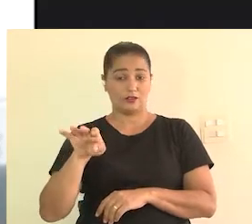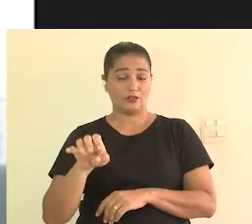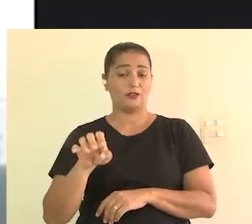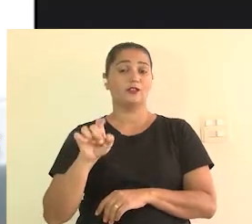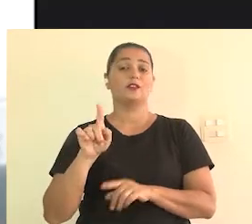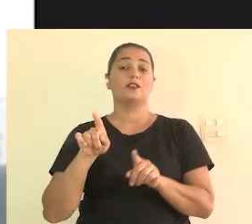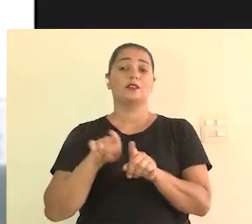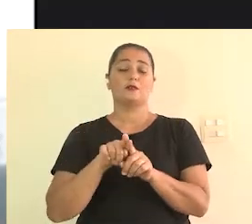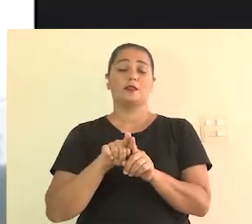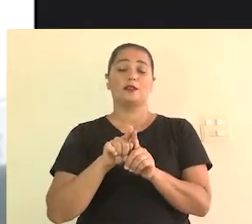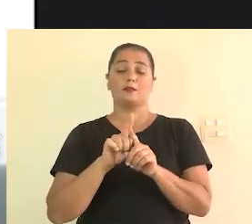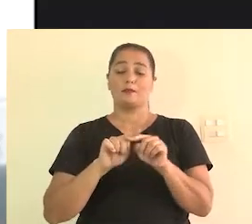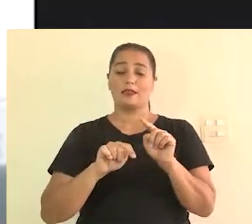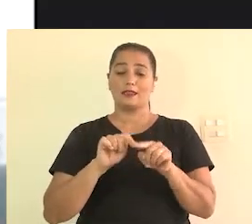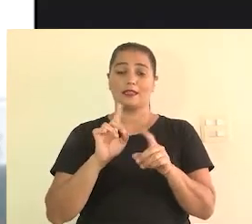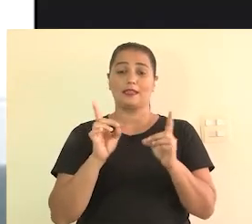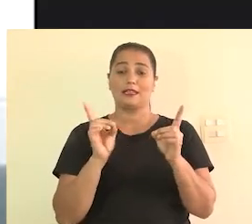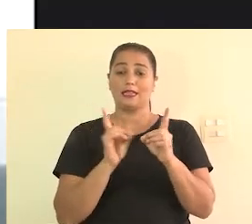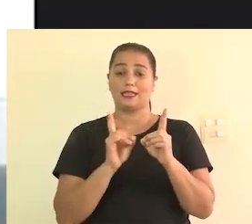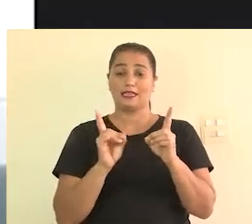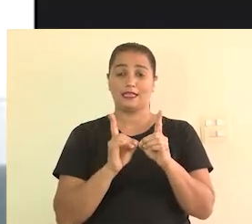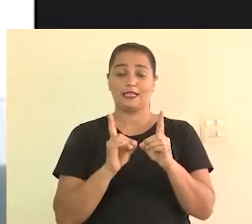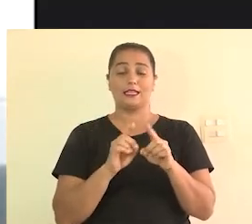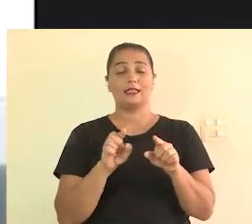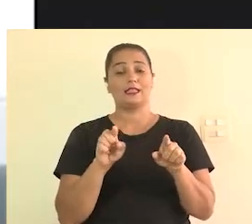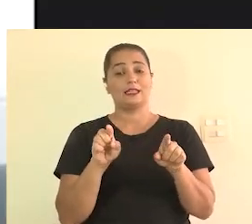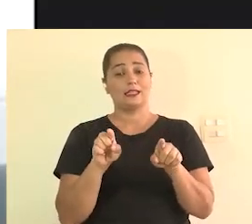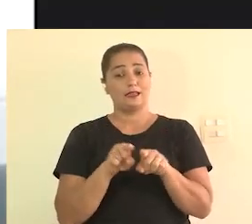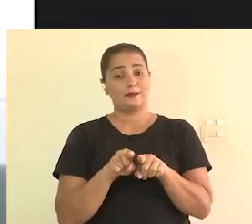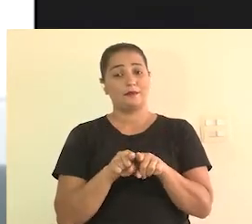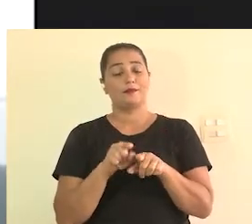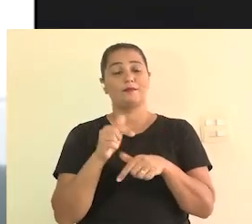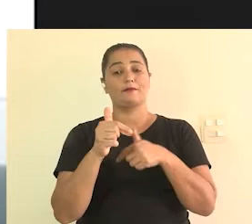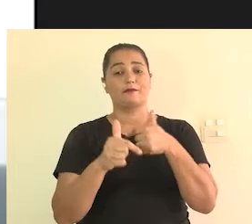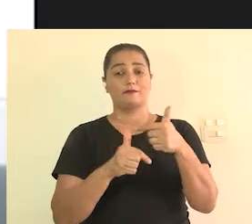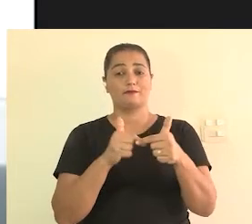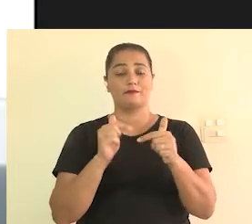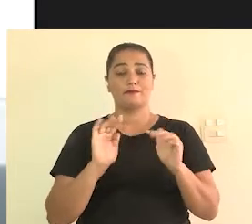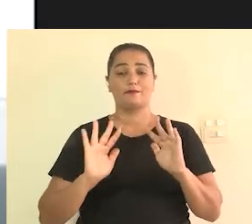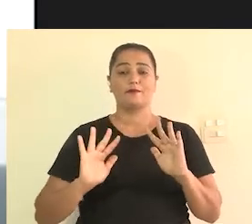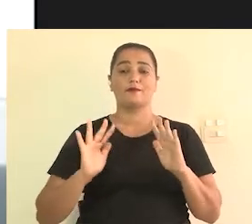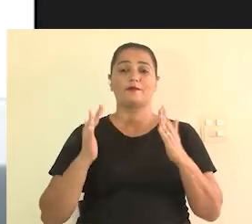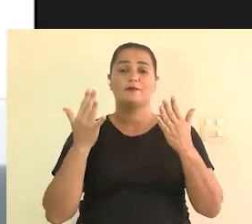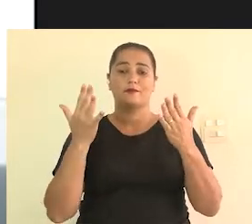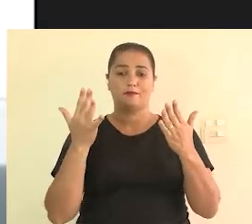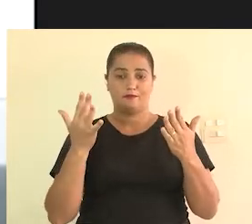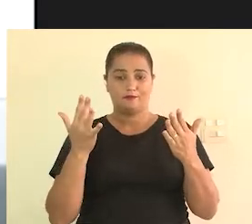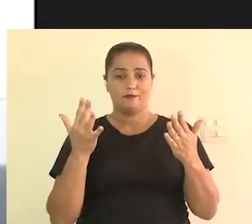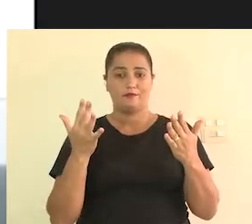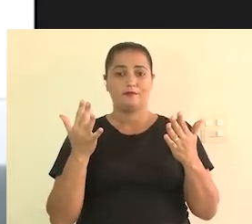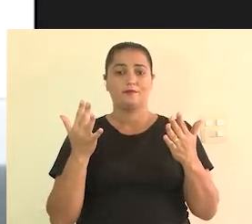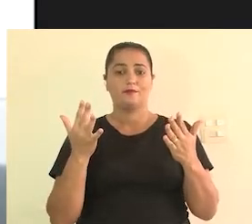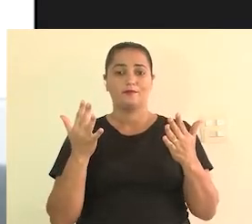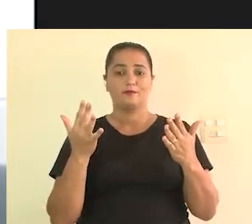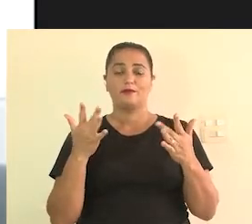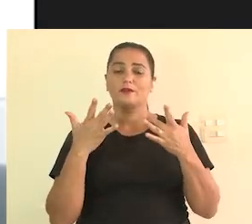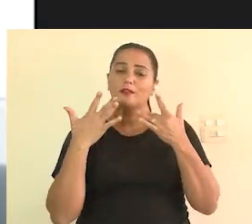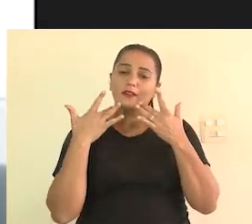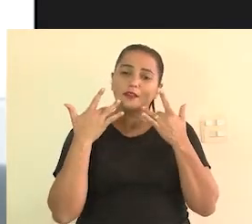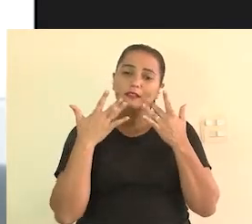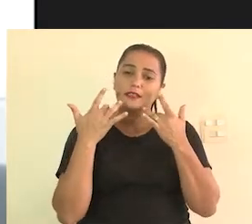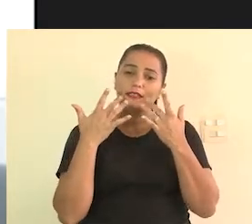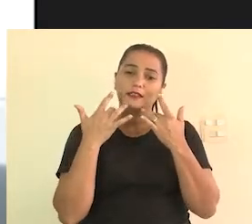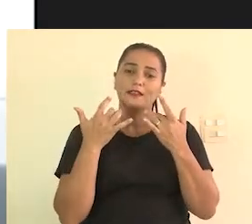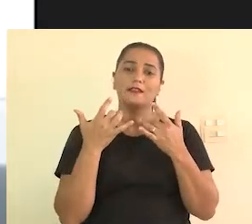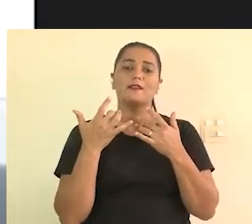para materiais didáticos e, além de também atuar em eventos ao vivo, como peças